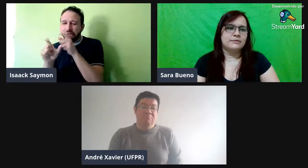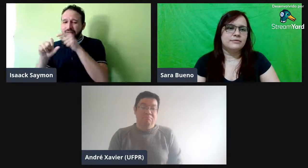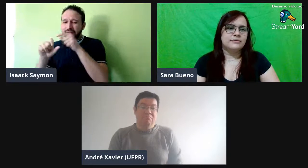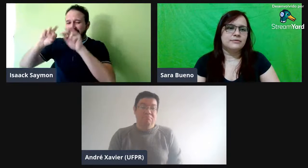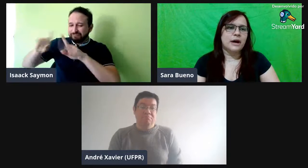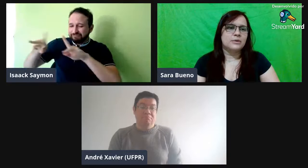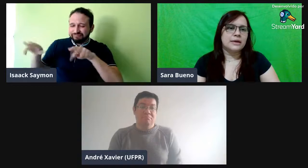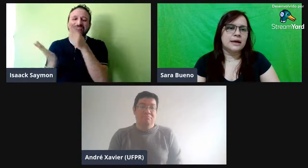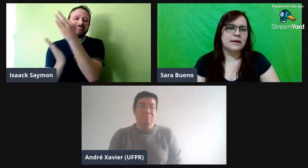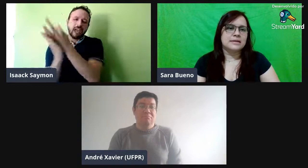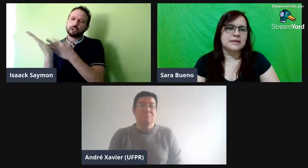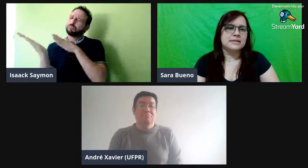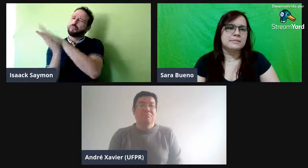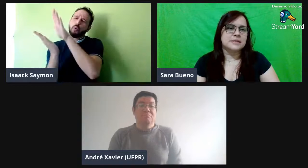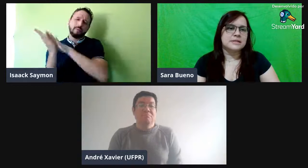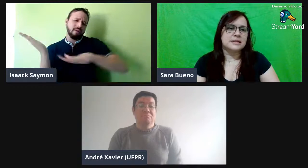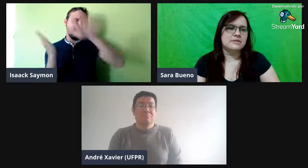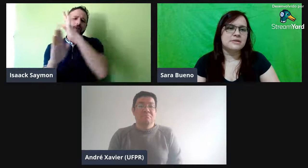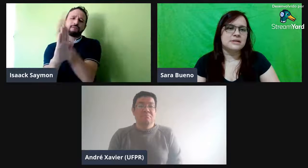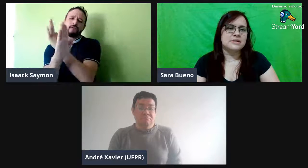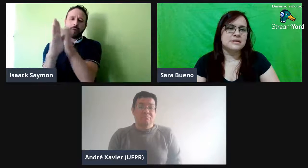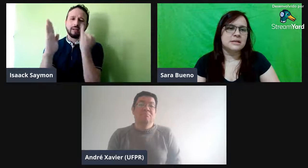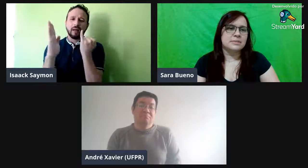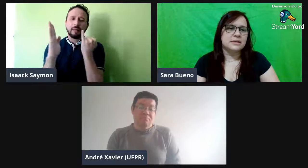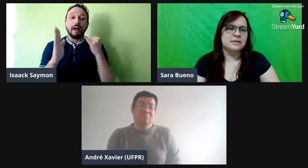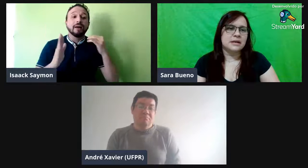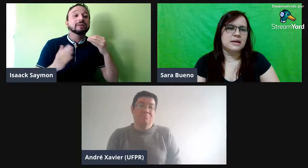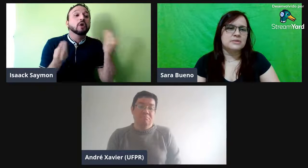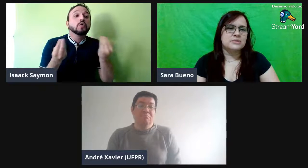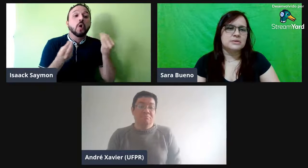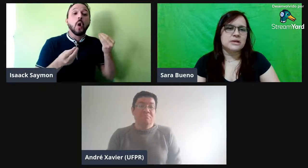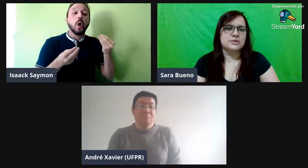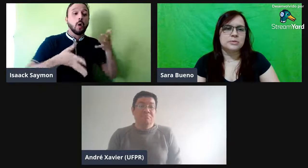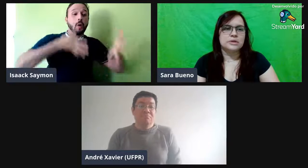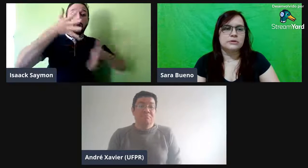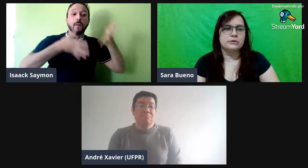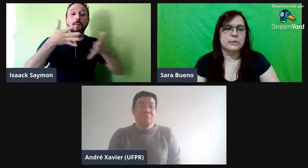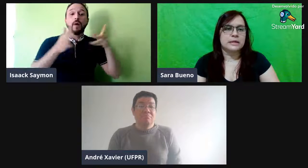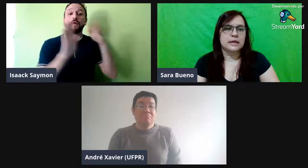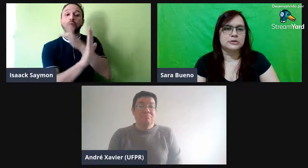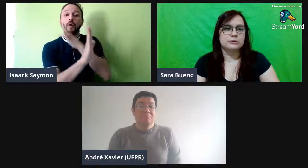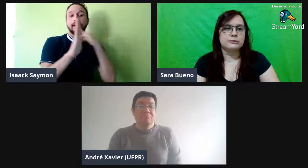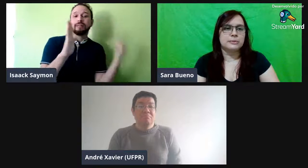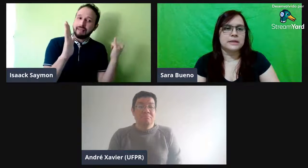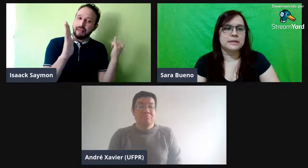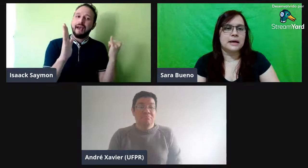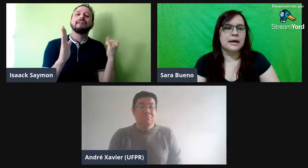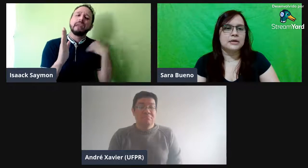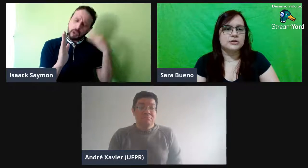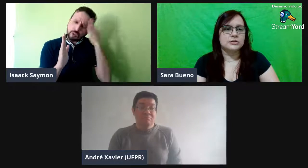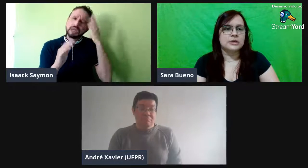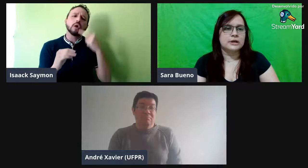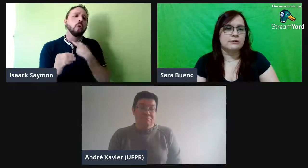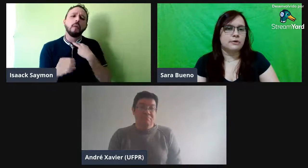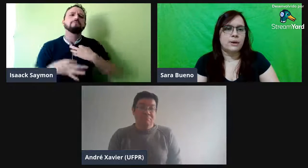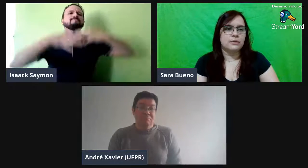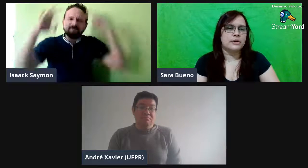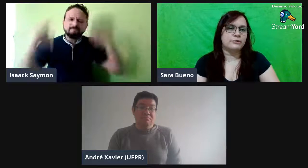e falta regras ali específicas, tá sempre em textos, né? Sobre formalidade e informalidade, o que que é formal, o que que é